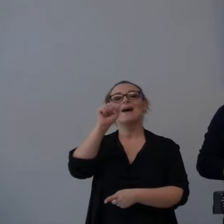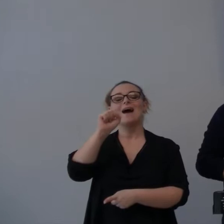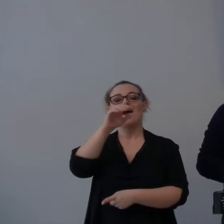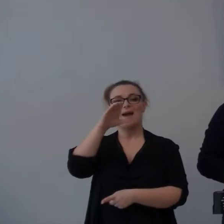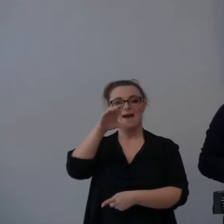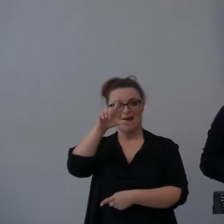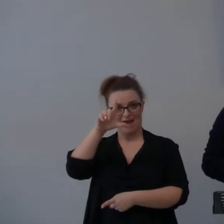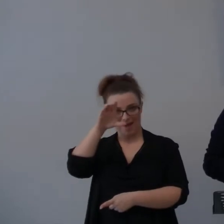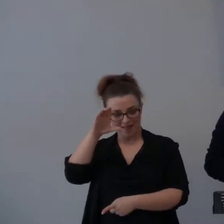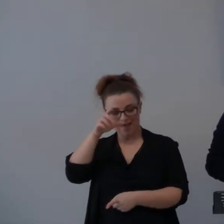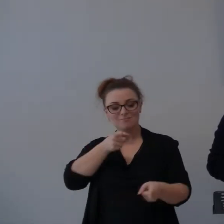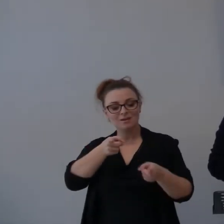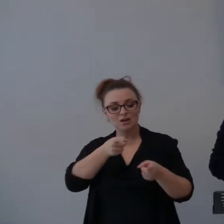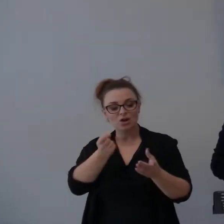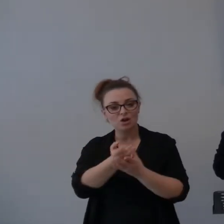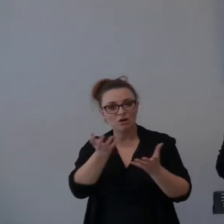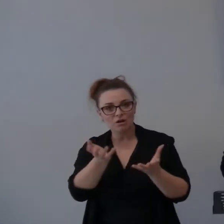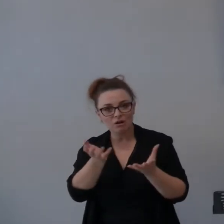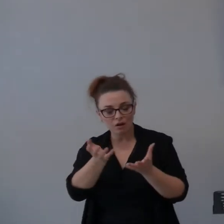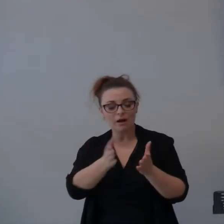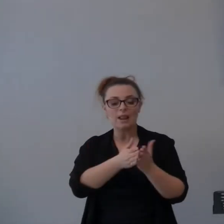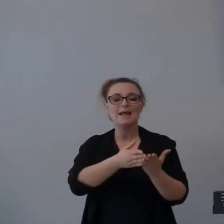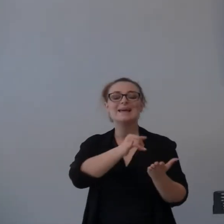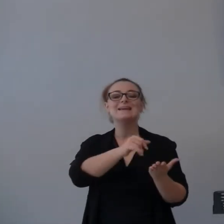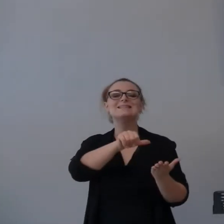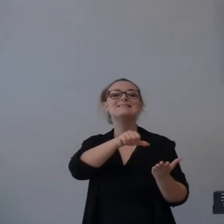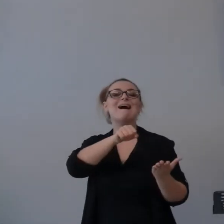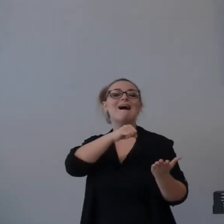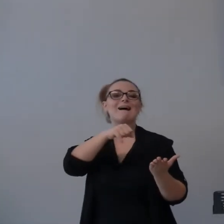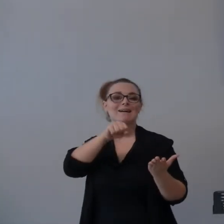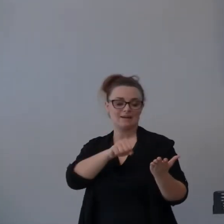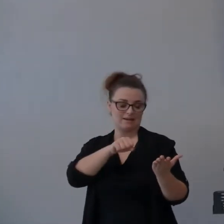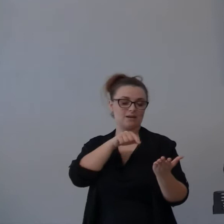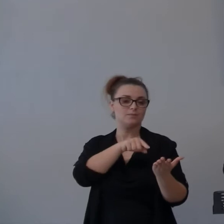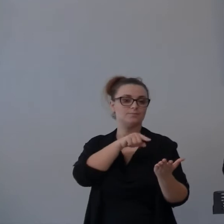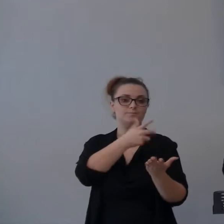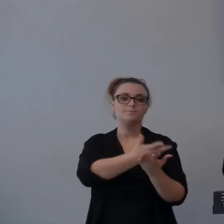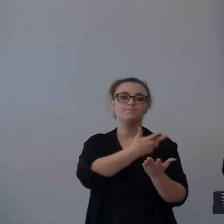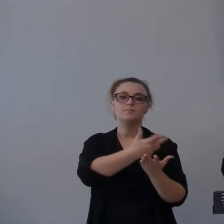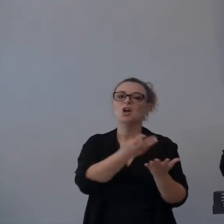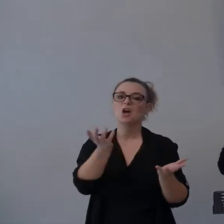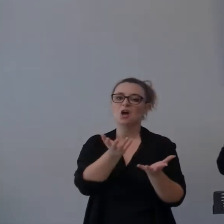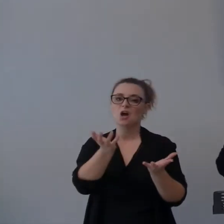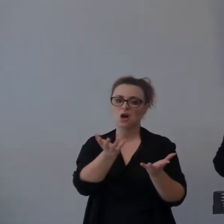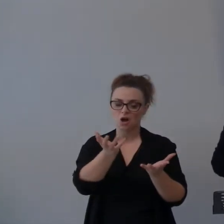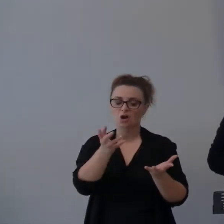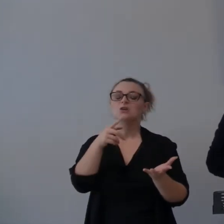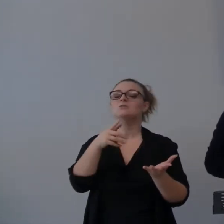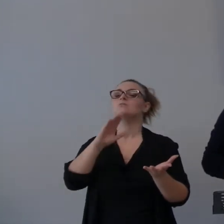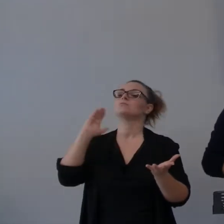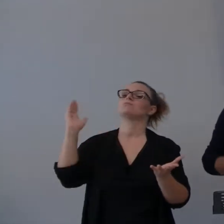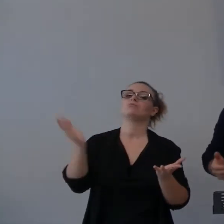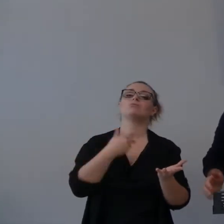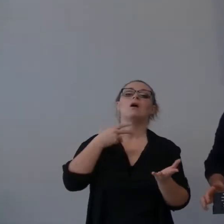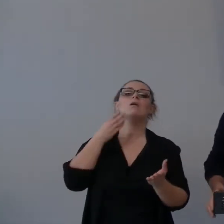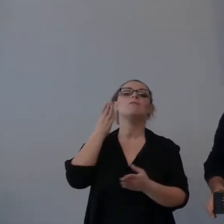Isaia, in cui si diceva che si andava al Tempio per abitudine, si andava perché